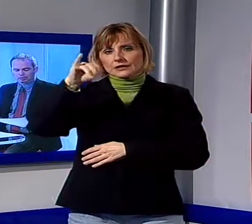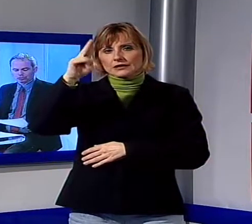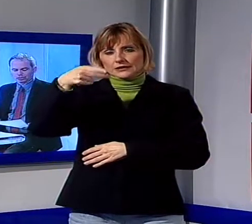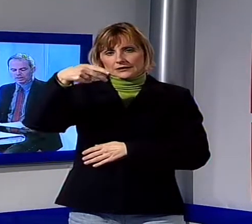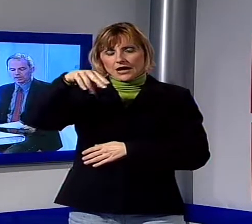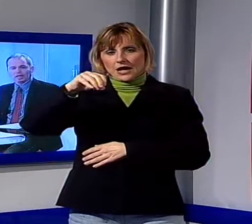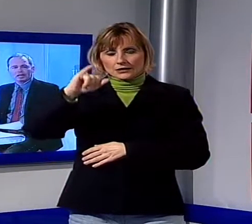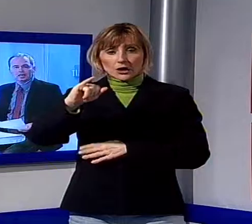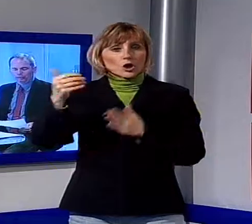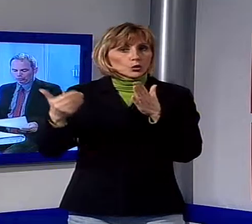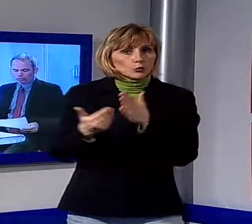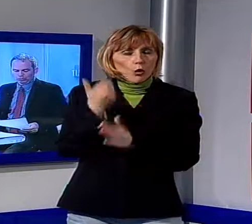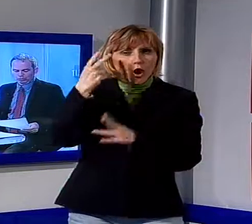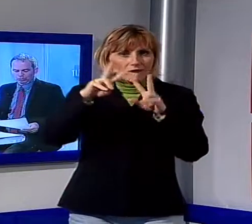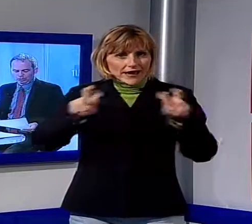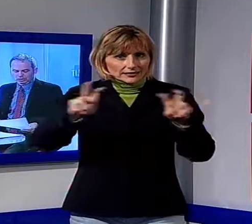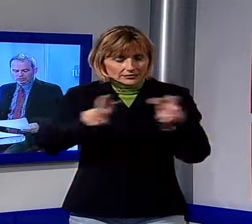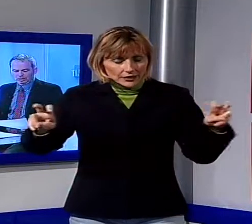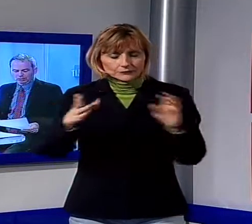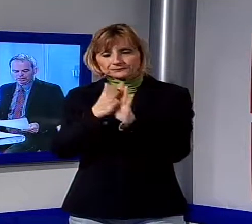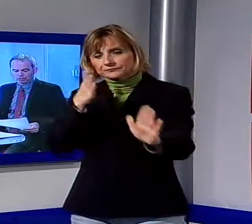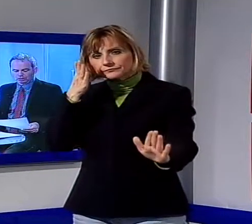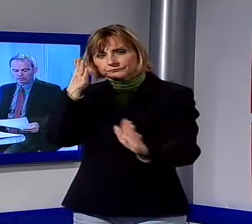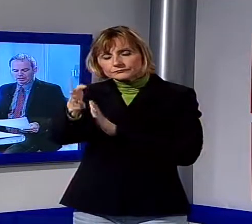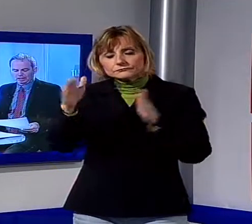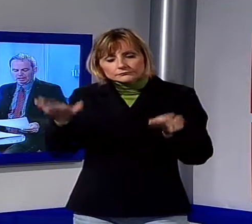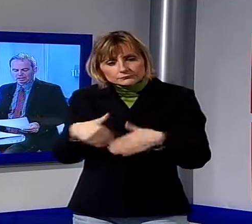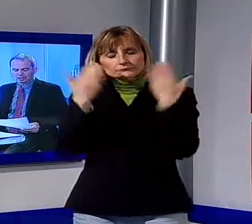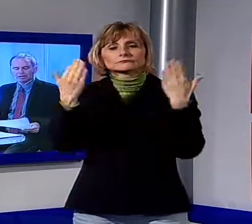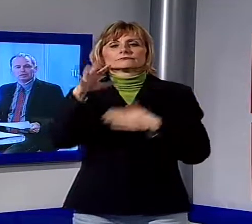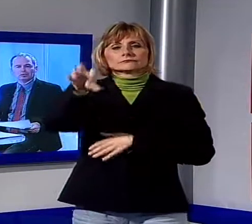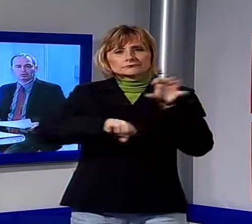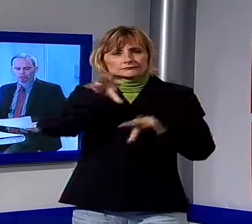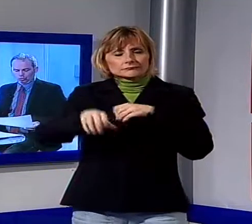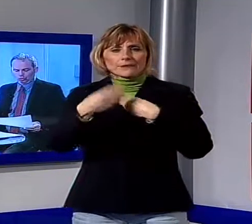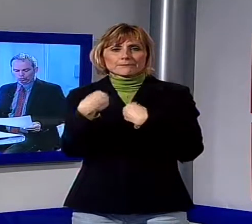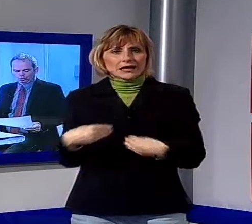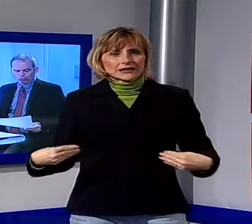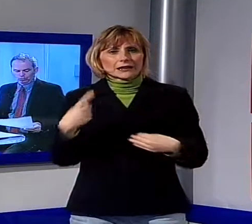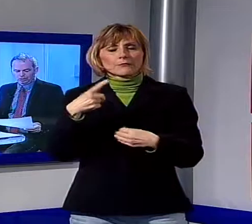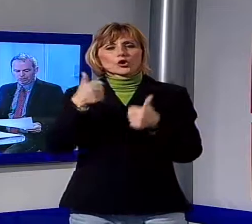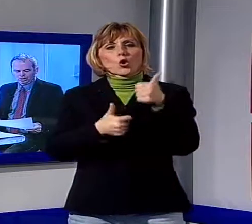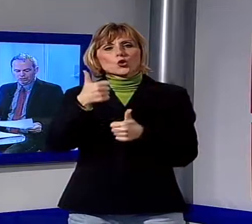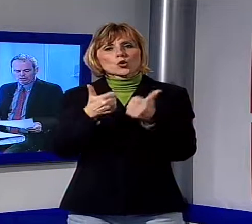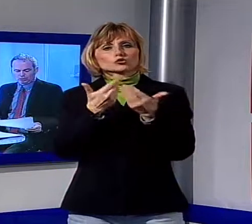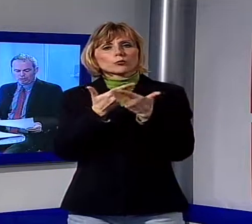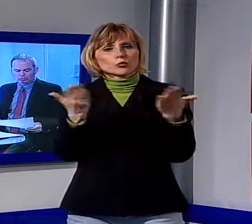Giudiziaria ha effettuato una perquisizione acquisito del materiale relativo ad un concorso pubblico. Secondo quanto